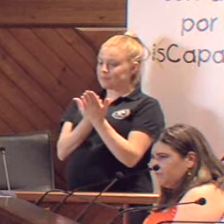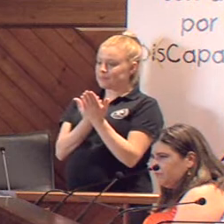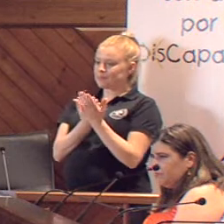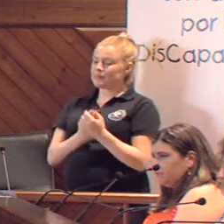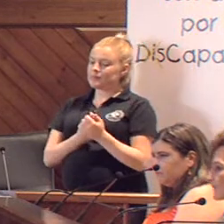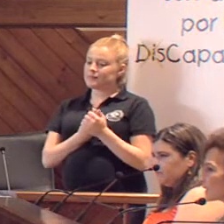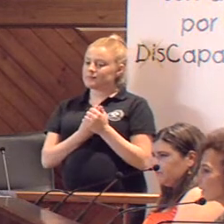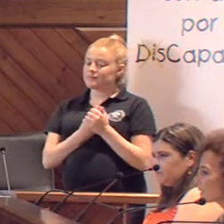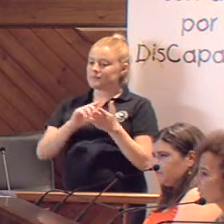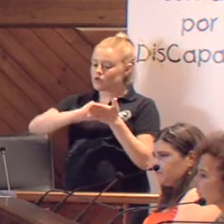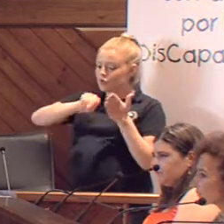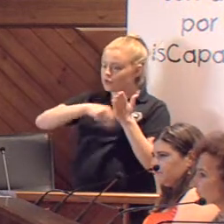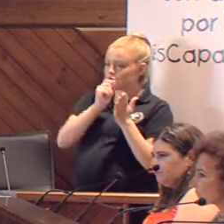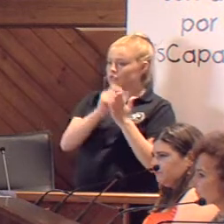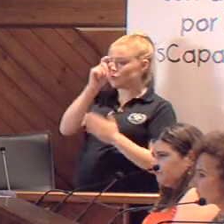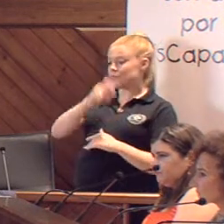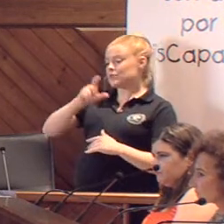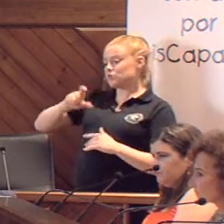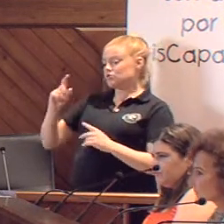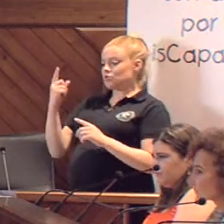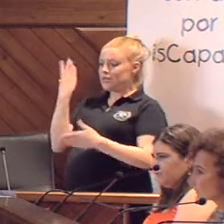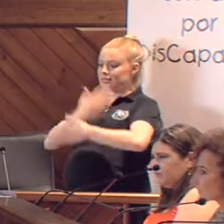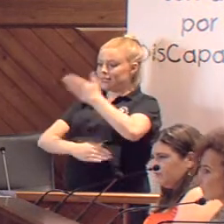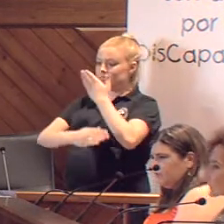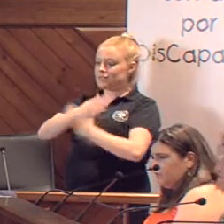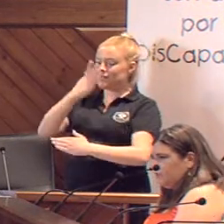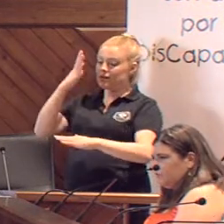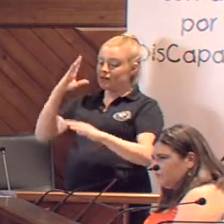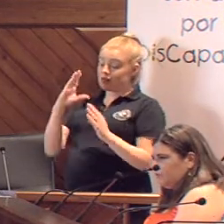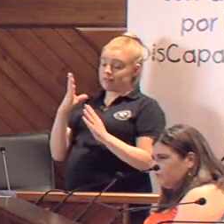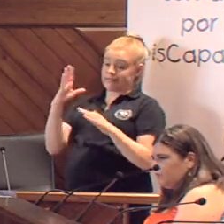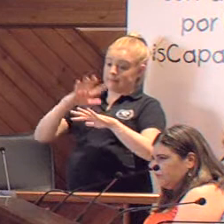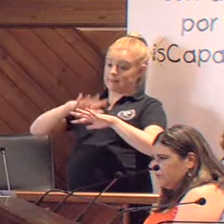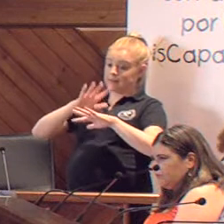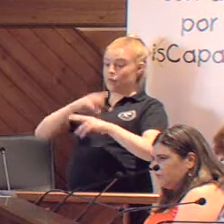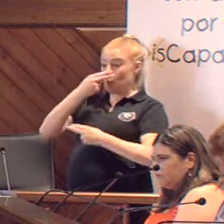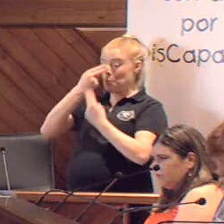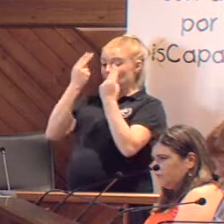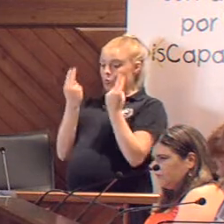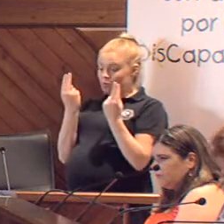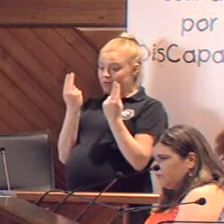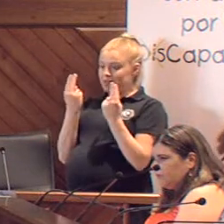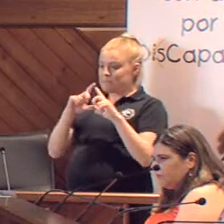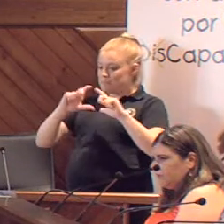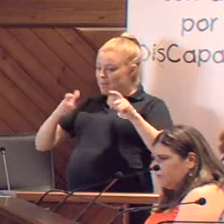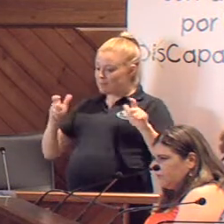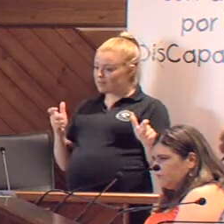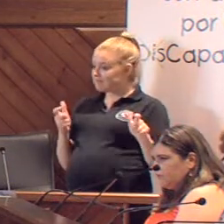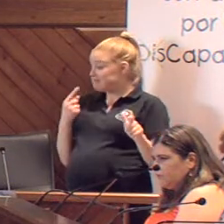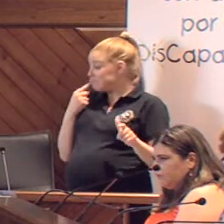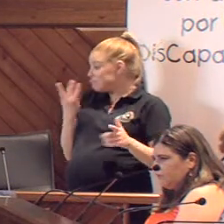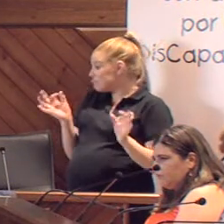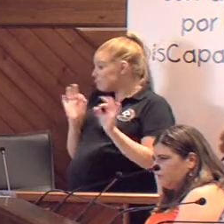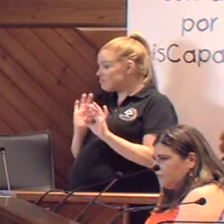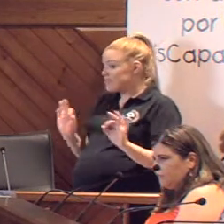aumentar los contratos de personas con discapacidad en organismos públicos. No podemos decir nada,